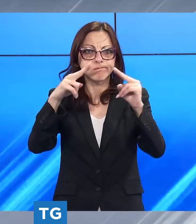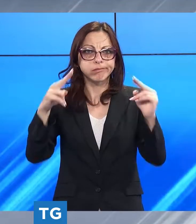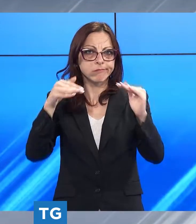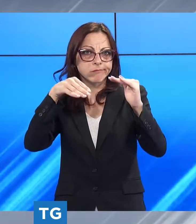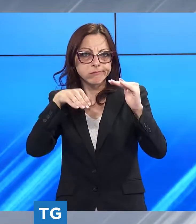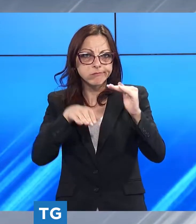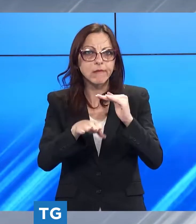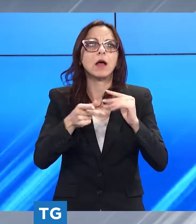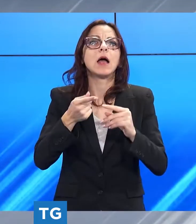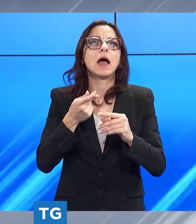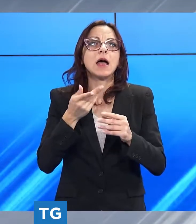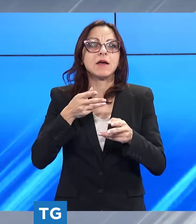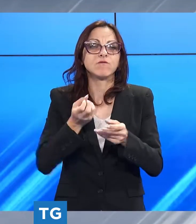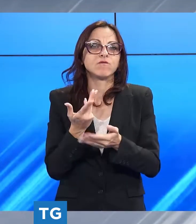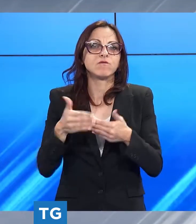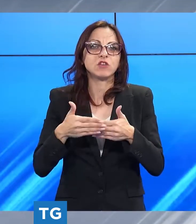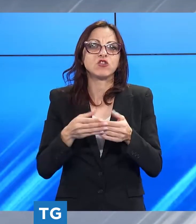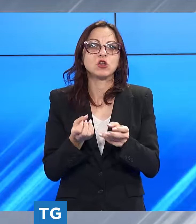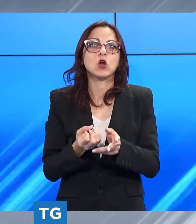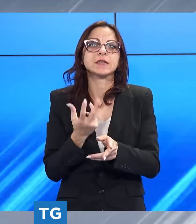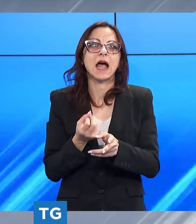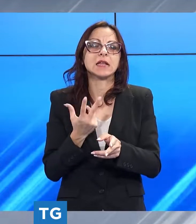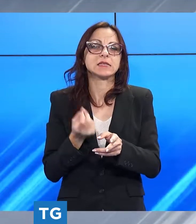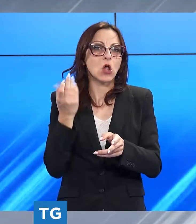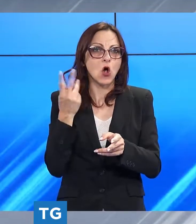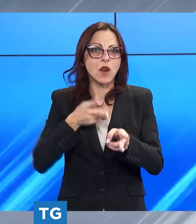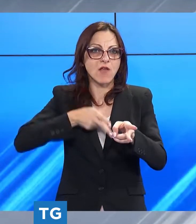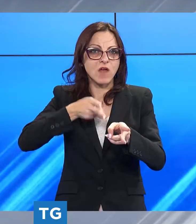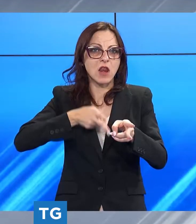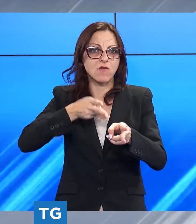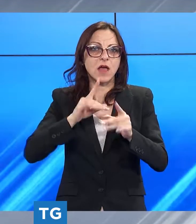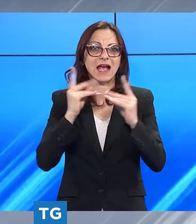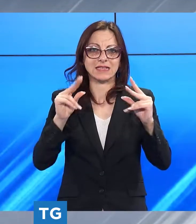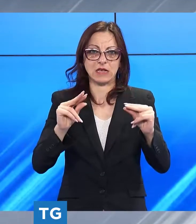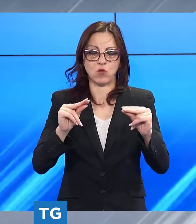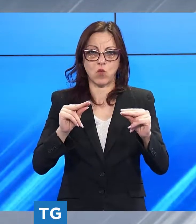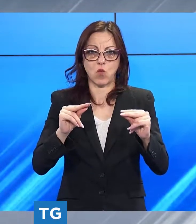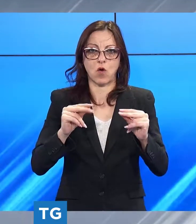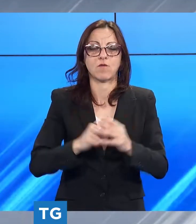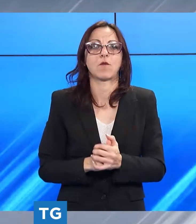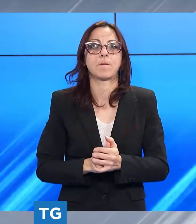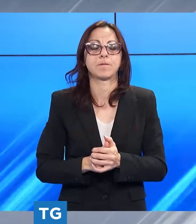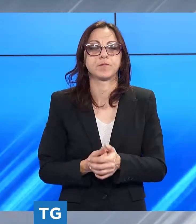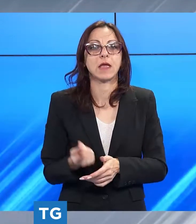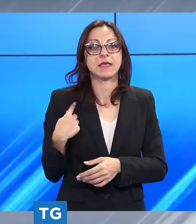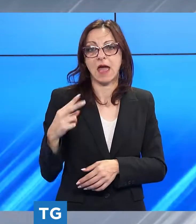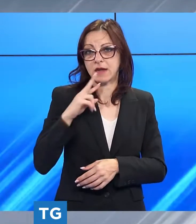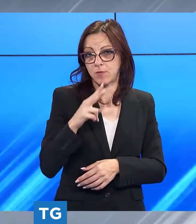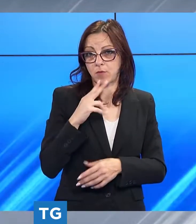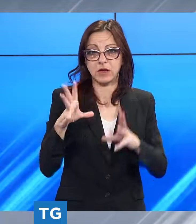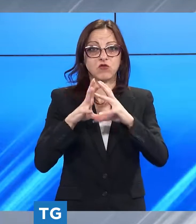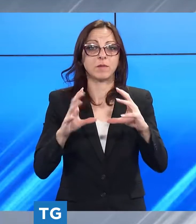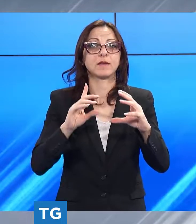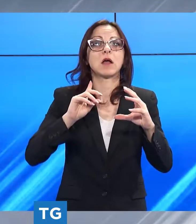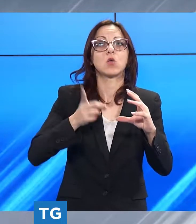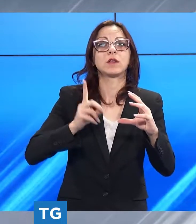ferroviaria di castelnuovo nel corso del pomeriggio di martedì 12 luglio l'impresa esecutrice dei lavori la guidigino spa ha